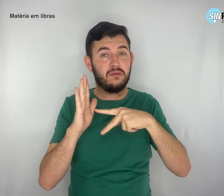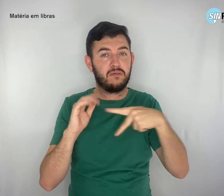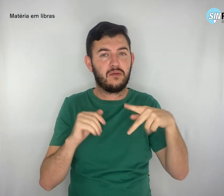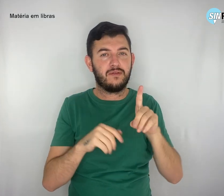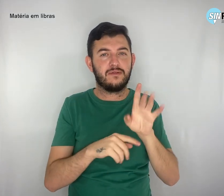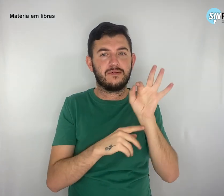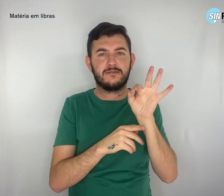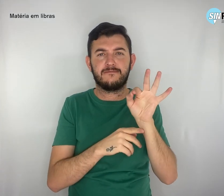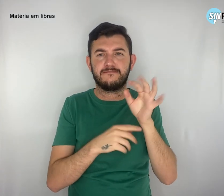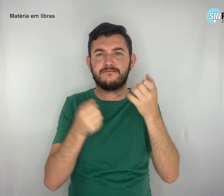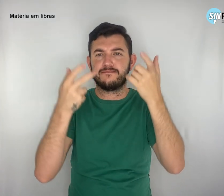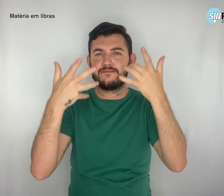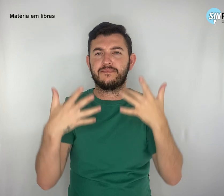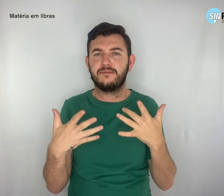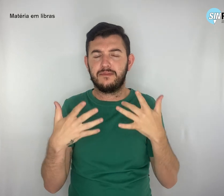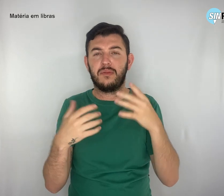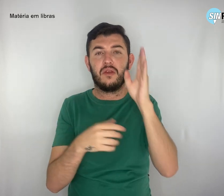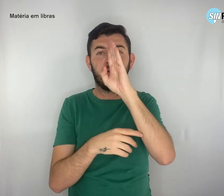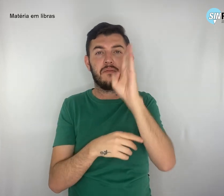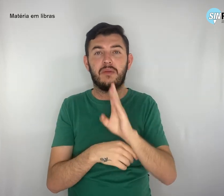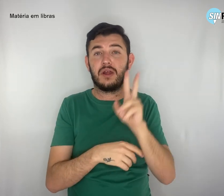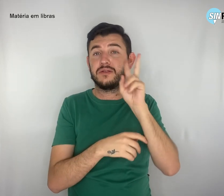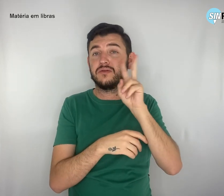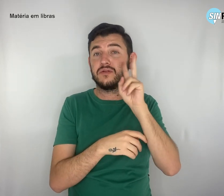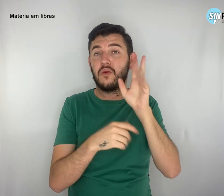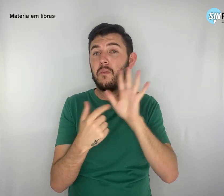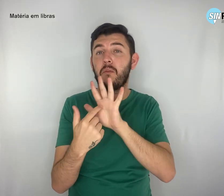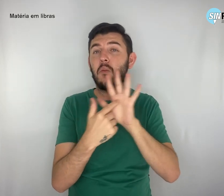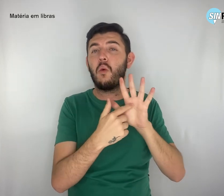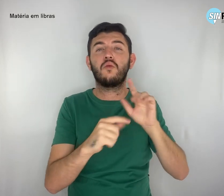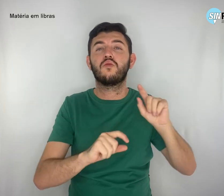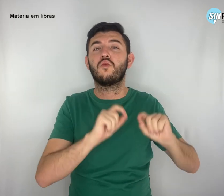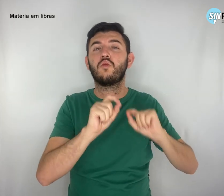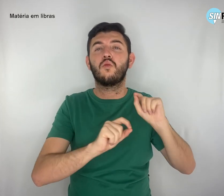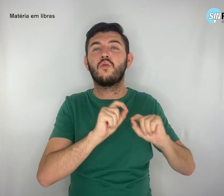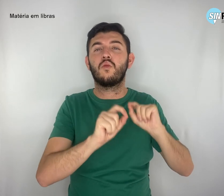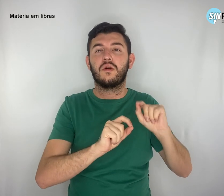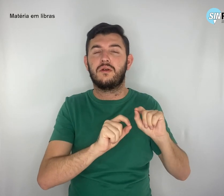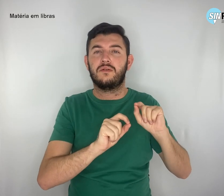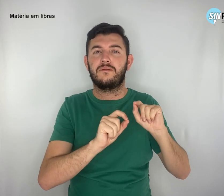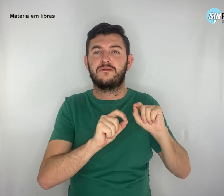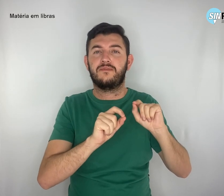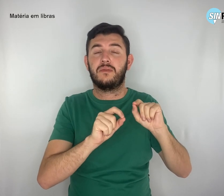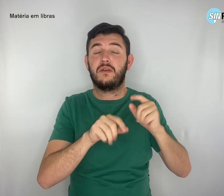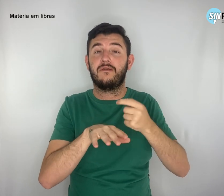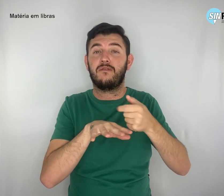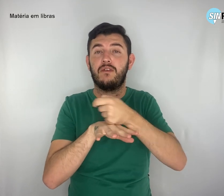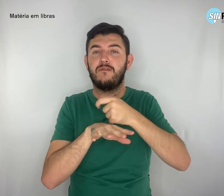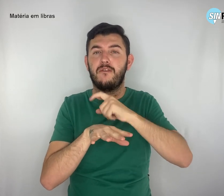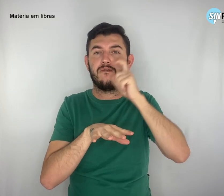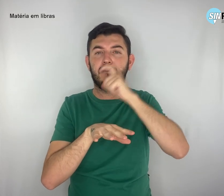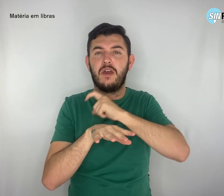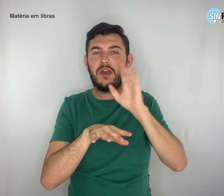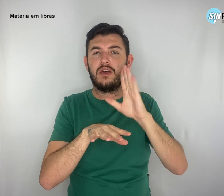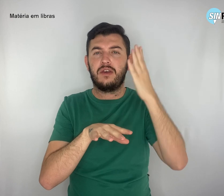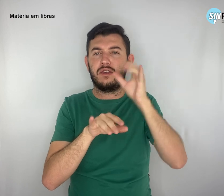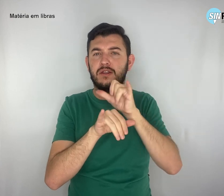recente história do Brasil mostrou que combater as fake news é um exercício diário de